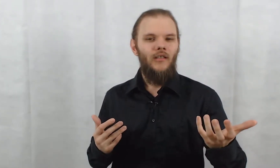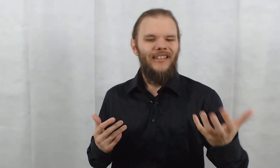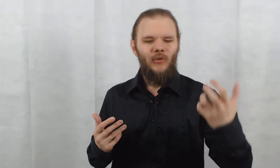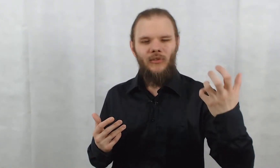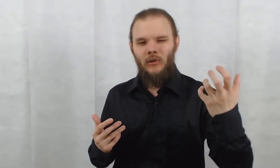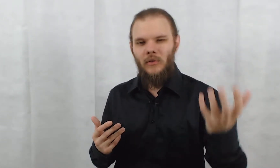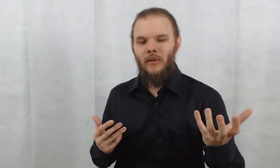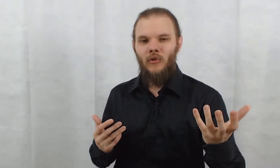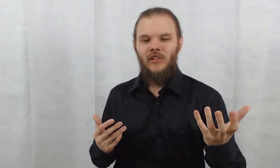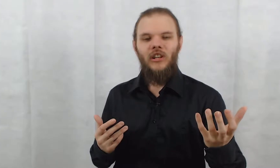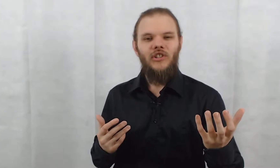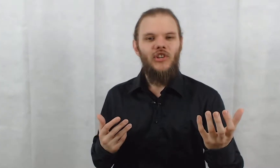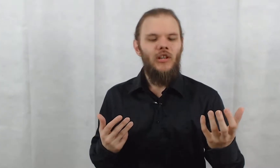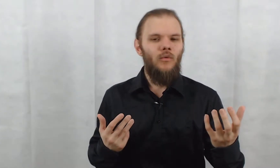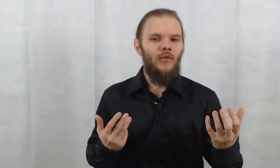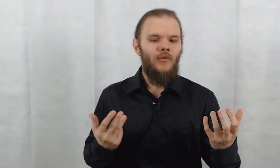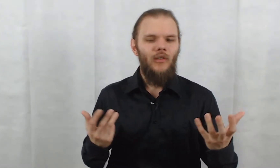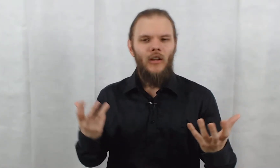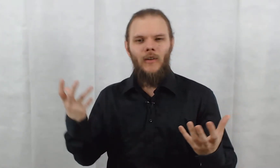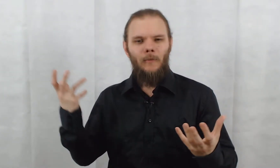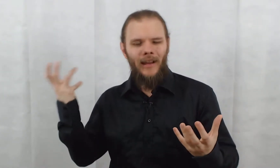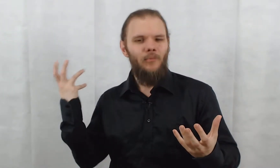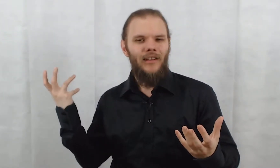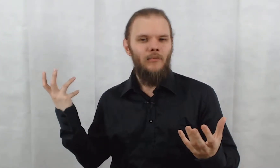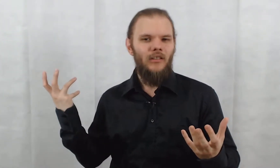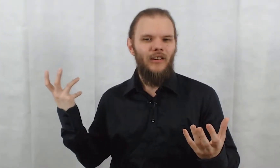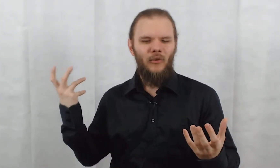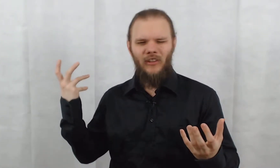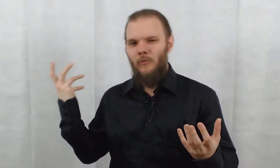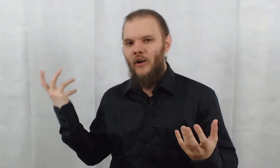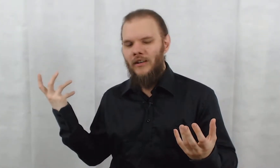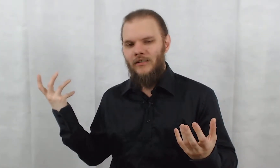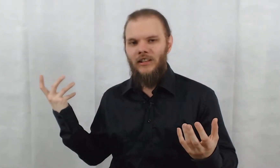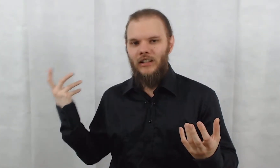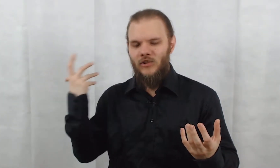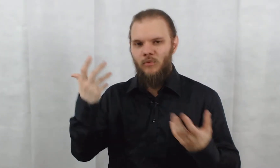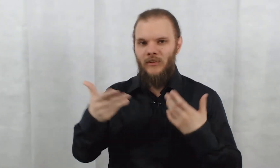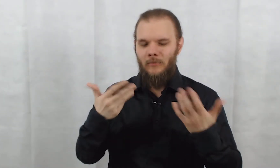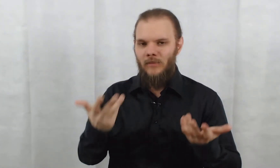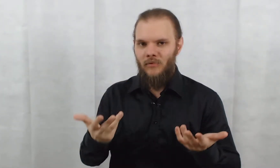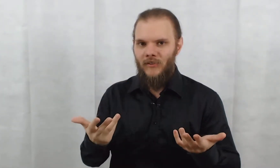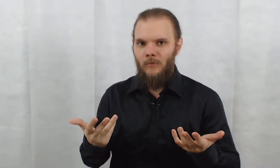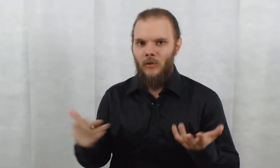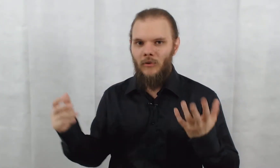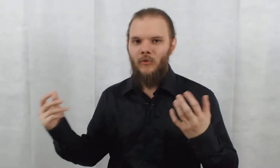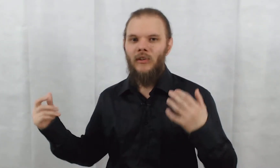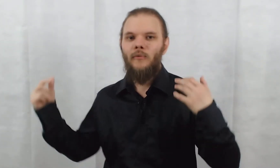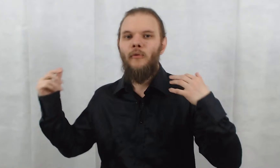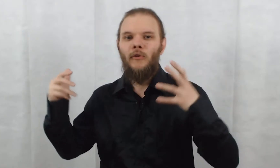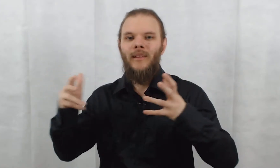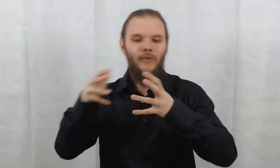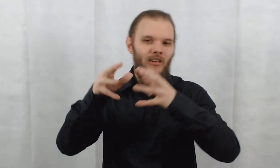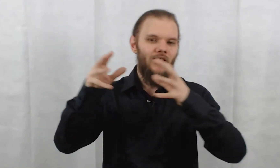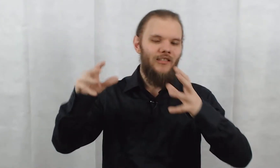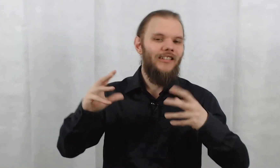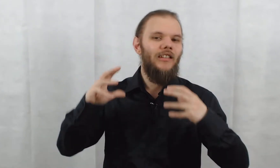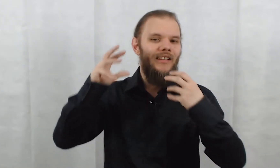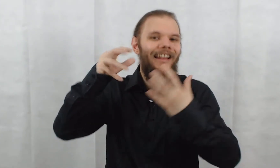Est-ce que c'est lui vraiment qui dirigeait ? Pareil pour la gamine. Est-ce que c'est vraiment elle qui dirige pour essayer de manipuler sa mère ? Ou est-ce que c'est une force maléfique qui la